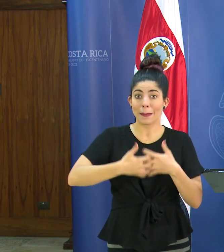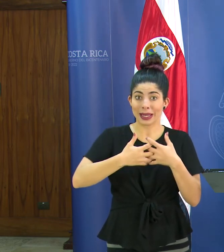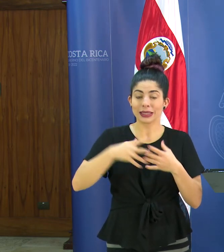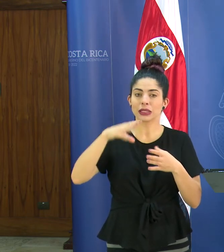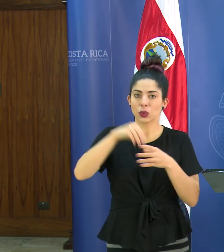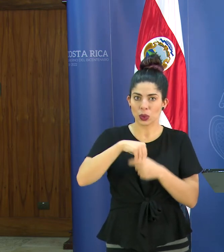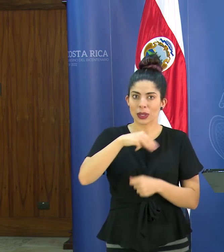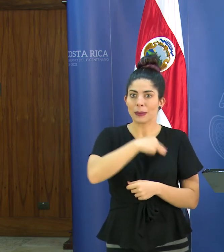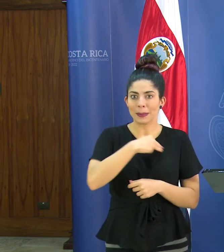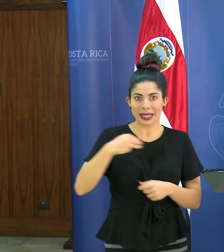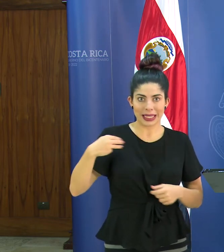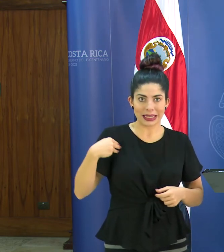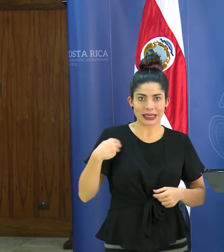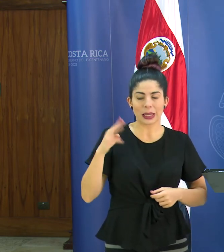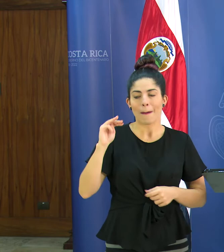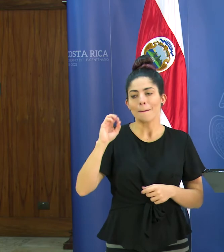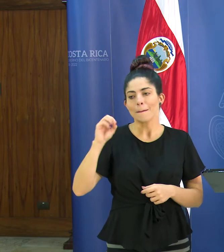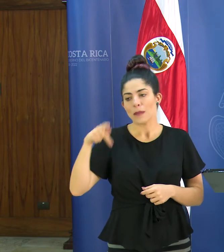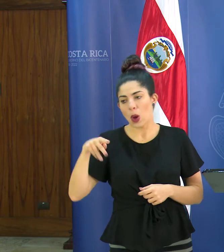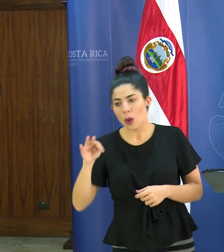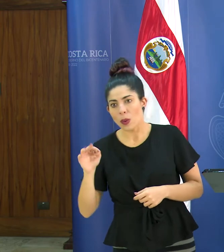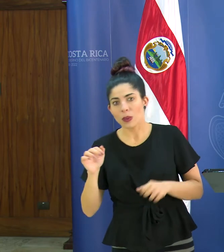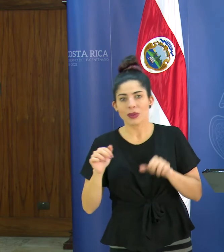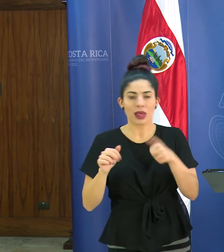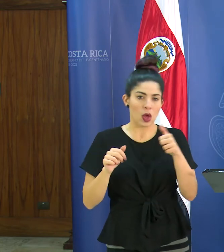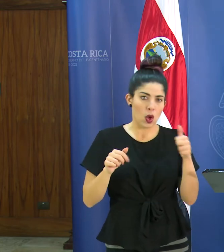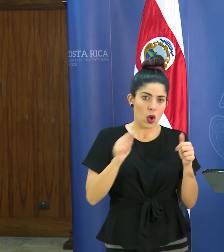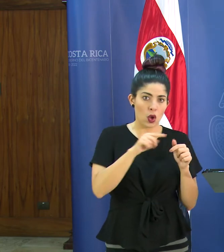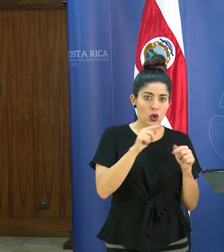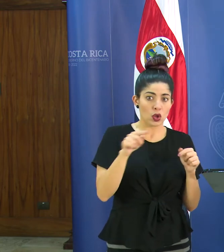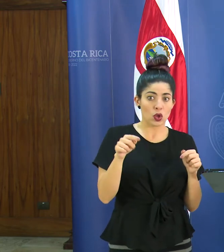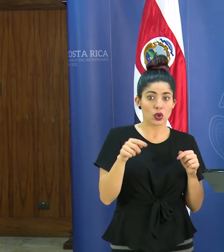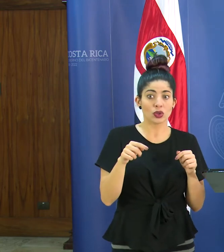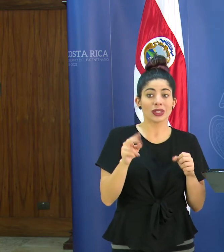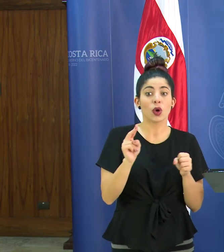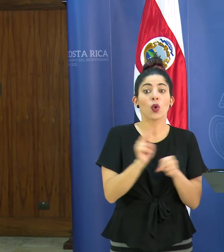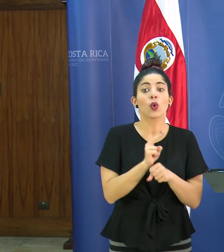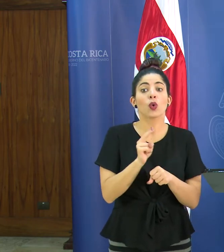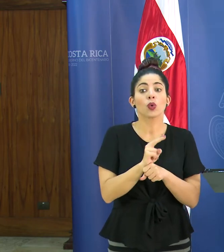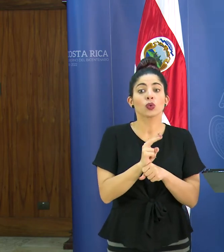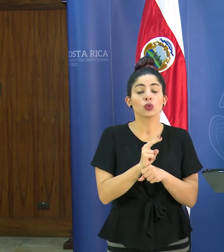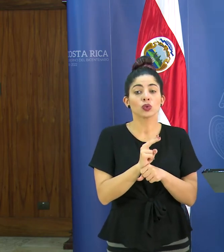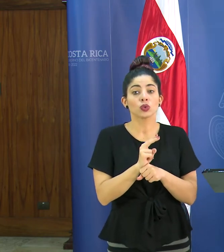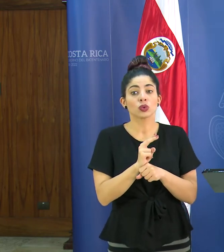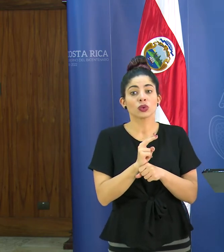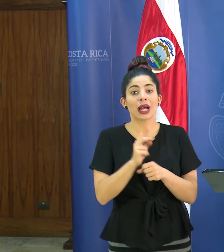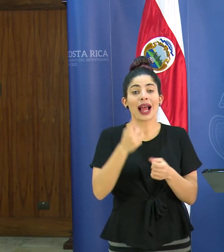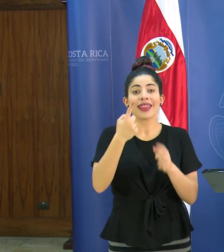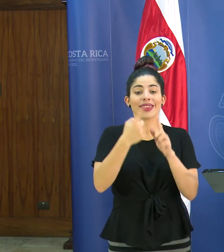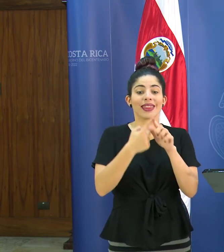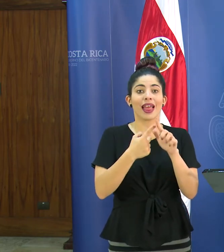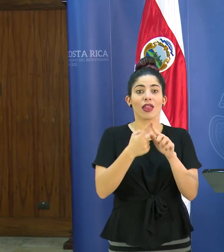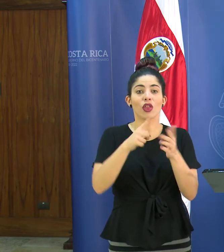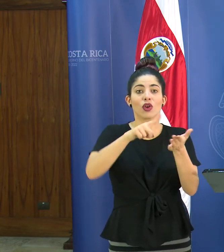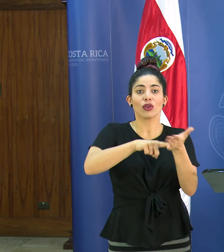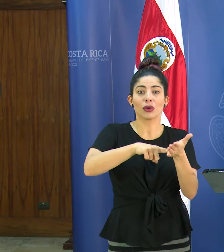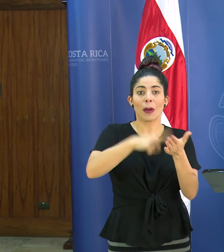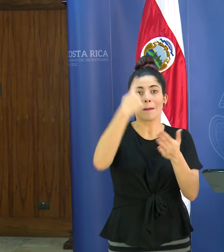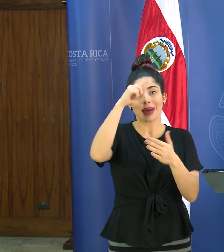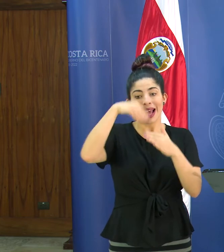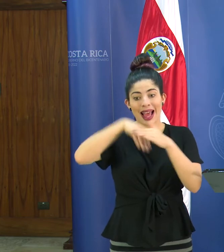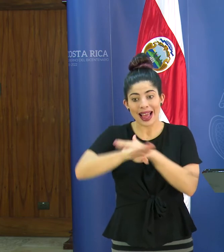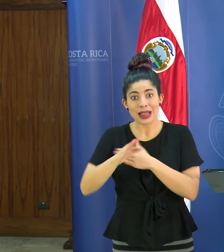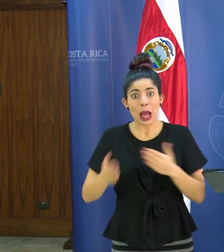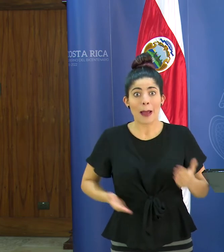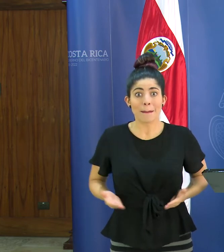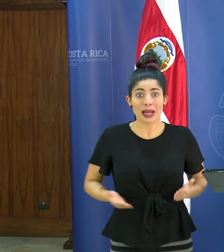ministerios y otros más ustedes lo tendrán con más detalle en donde se utiliza la marca la huella digital para el registro de ingreso de